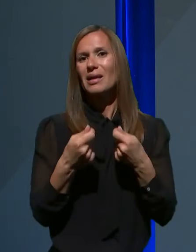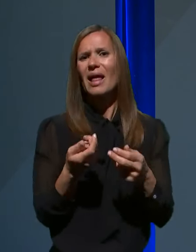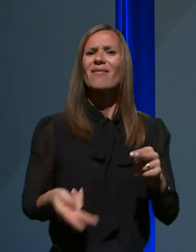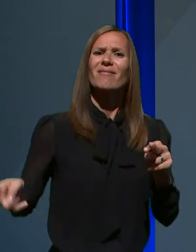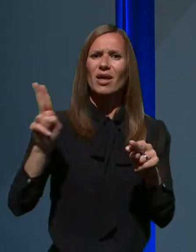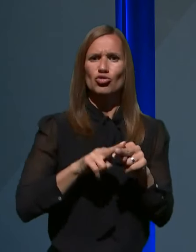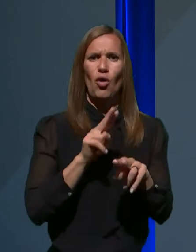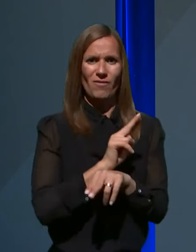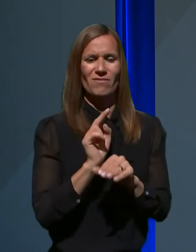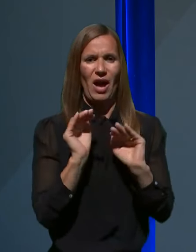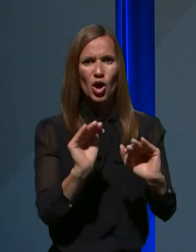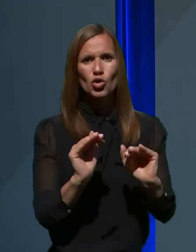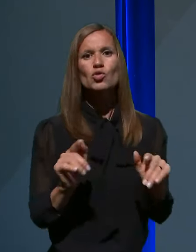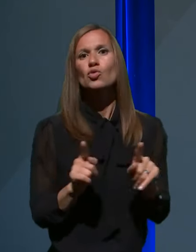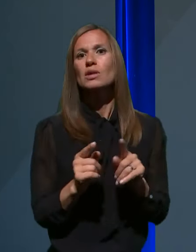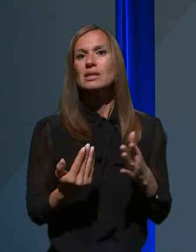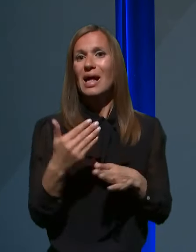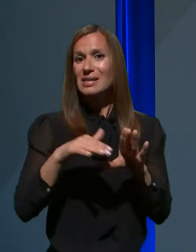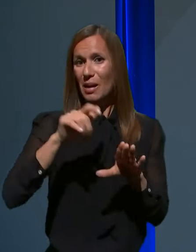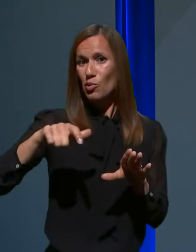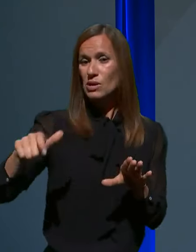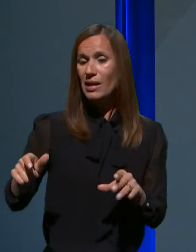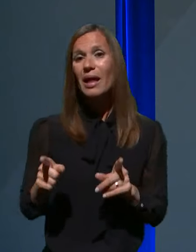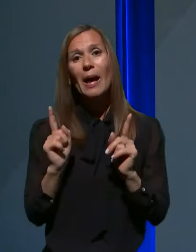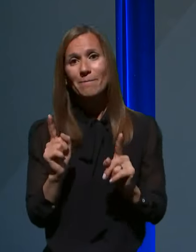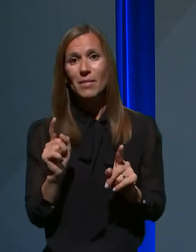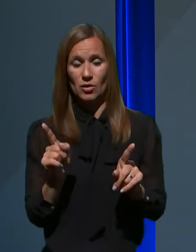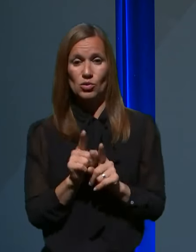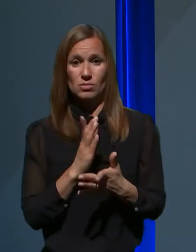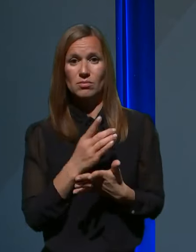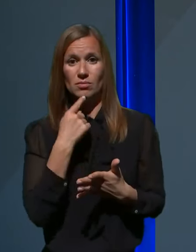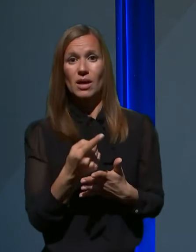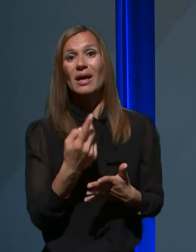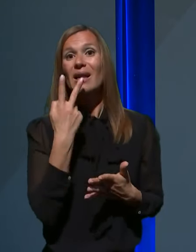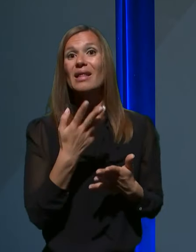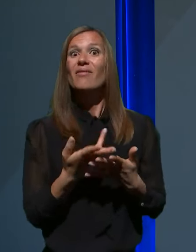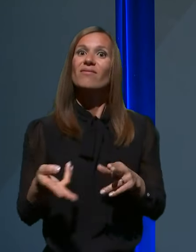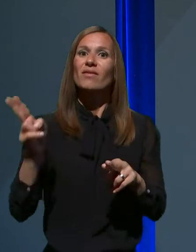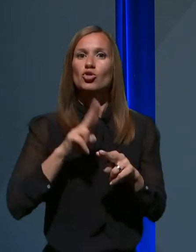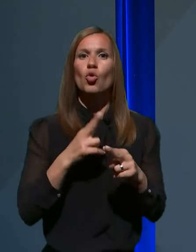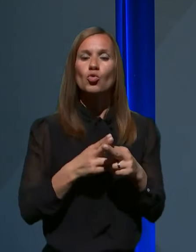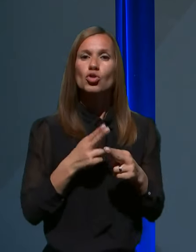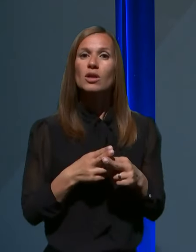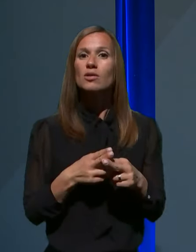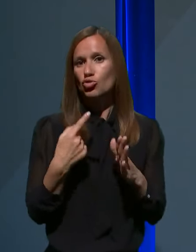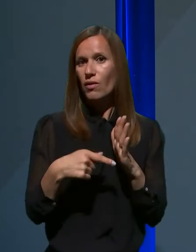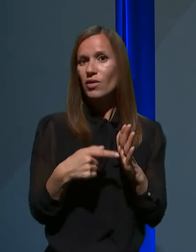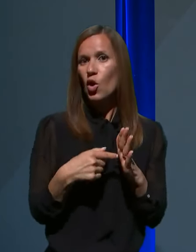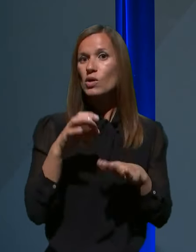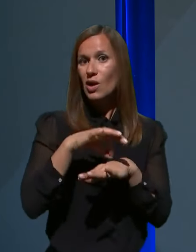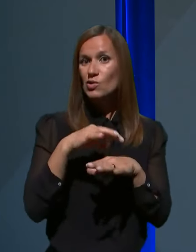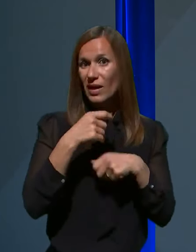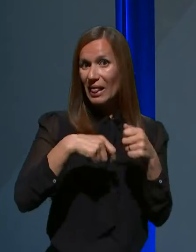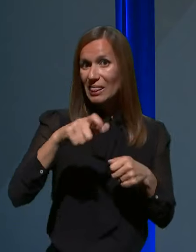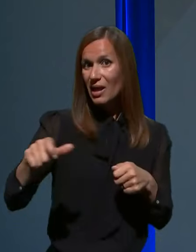tudi za zaposlene, ampak kot rečeno, glede na večje število okuženih zdravstvenih delavcev, mislimo, da je